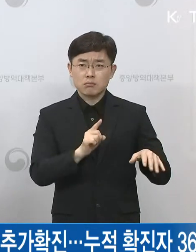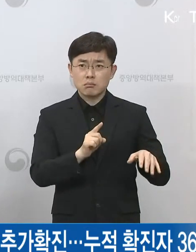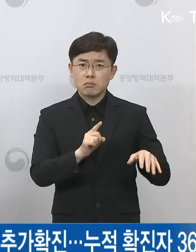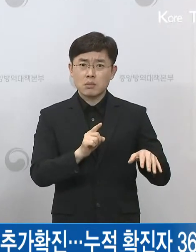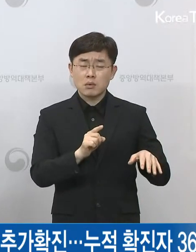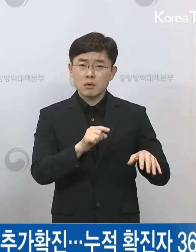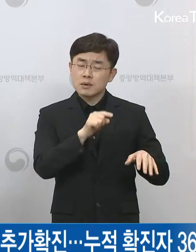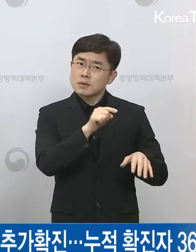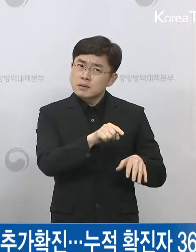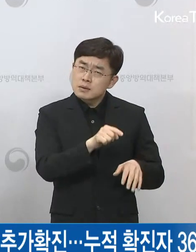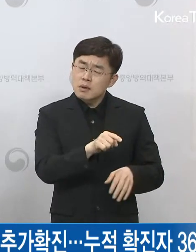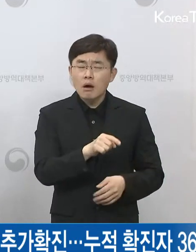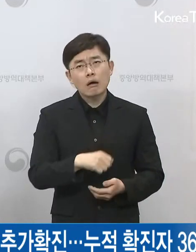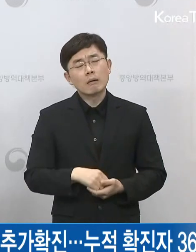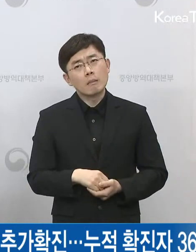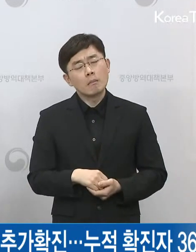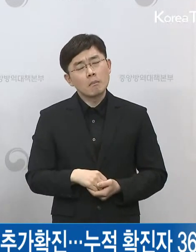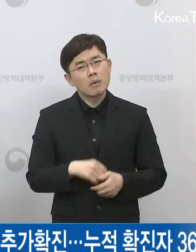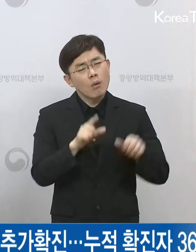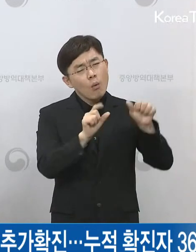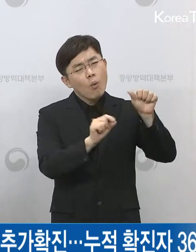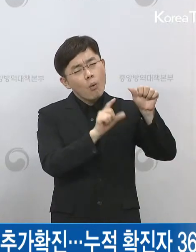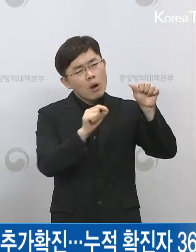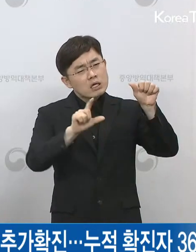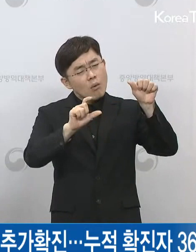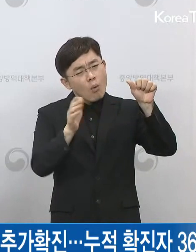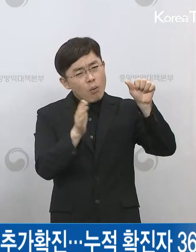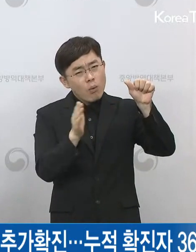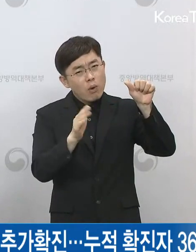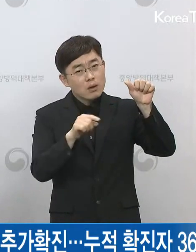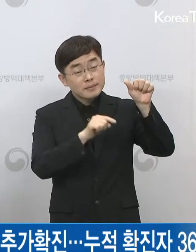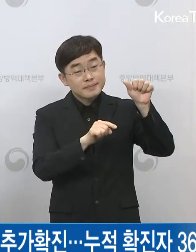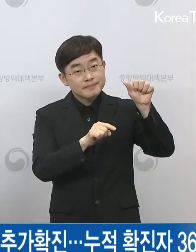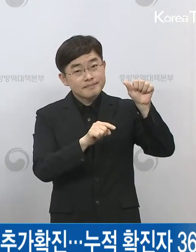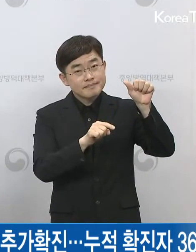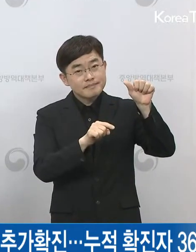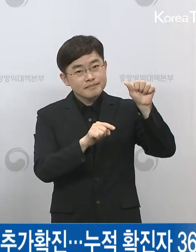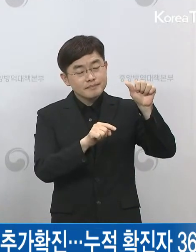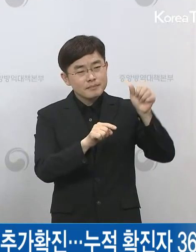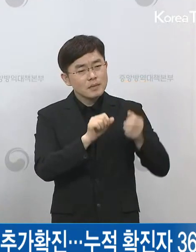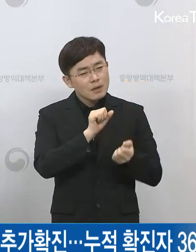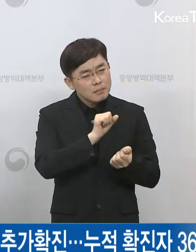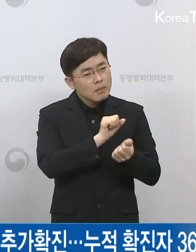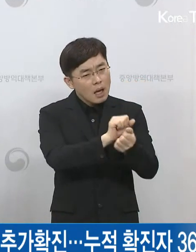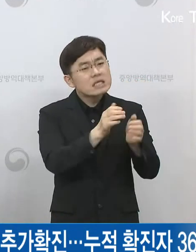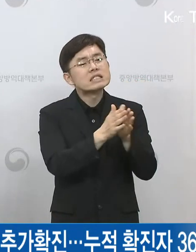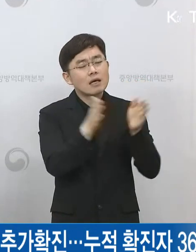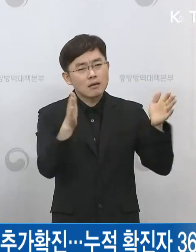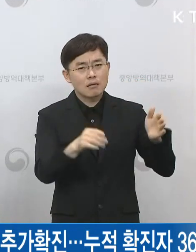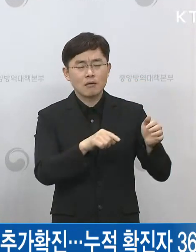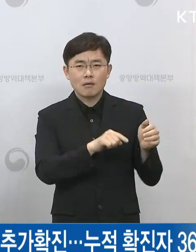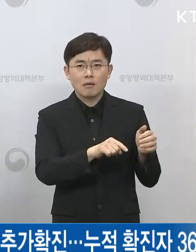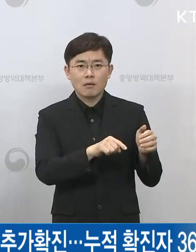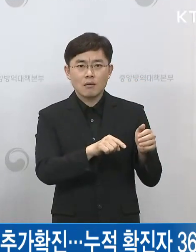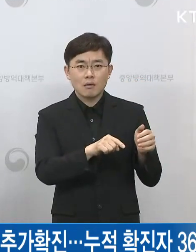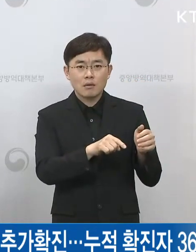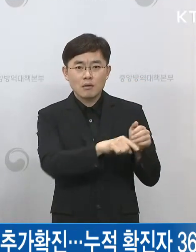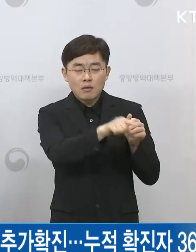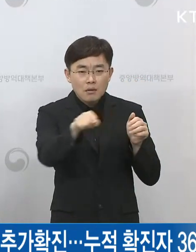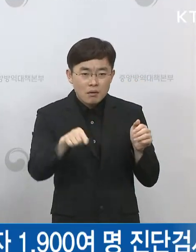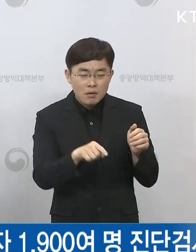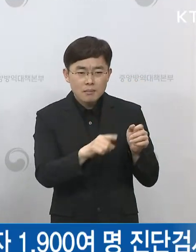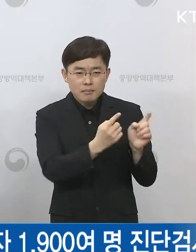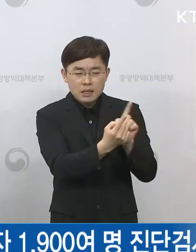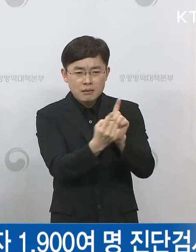5월 중순경부터는 감염이 시작이 됐고 그런 반복적인